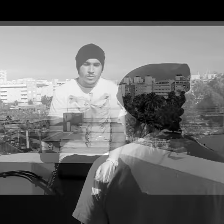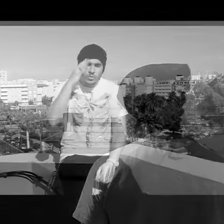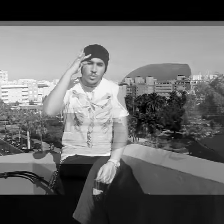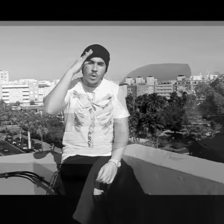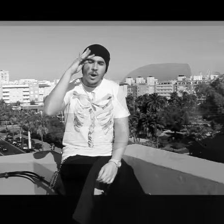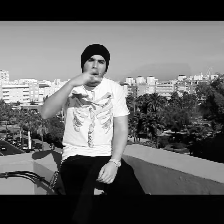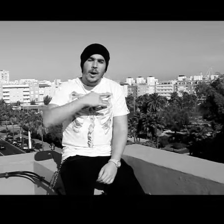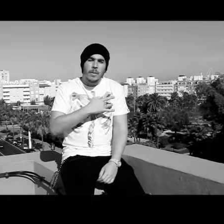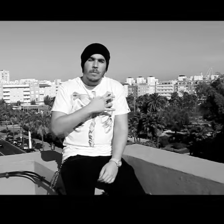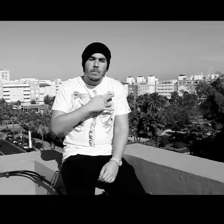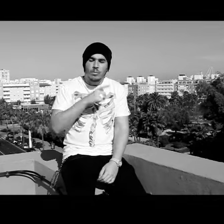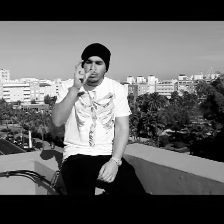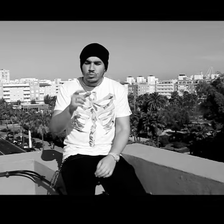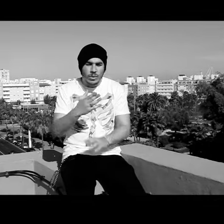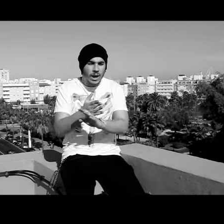Sueños de amor por la que fue mía